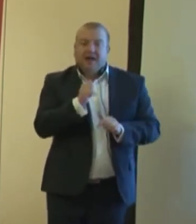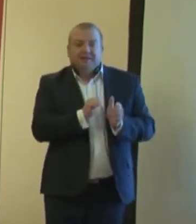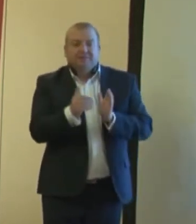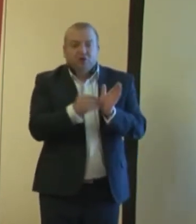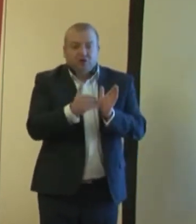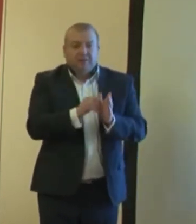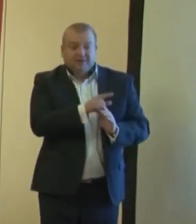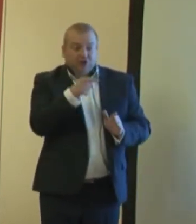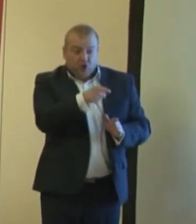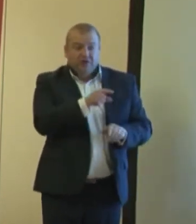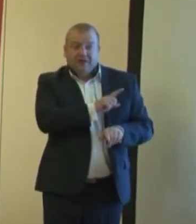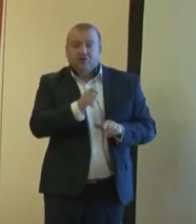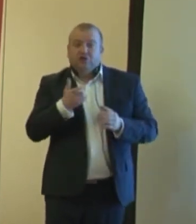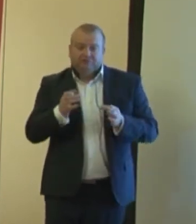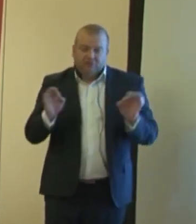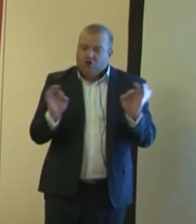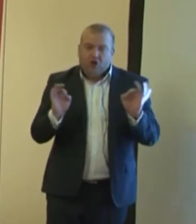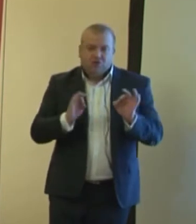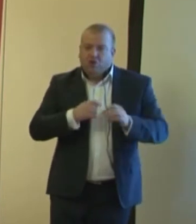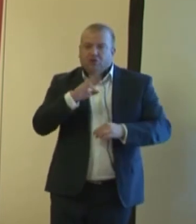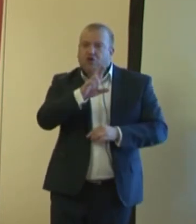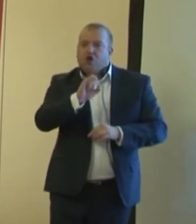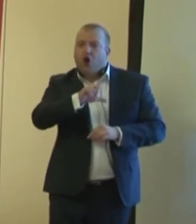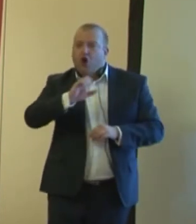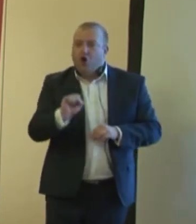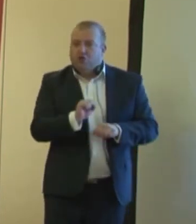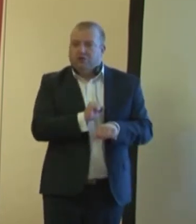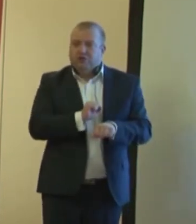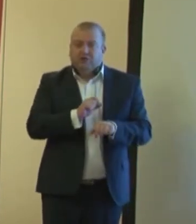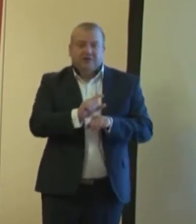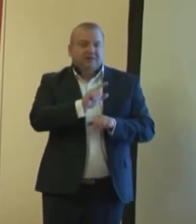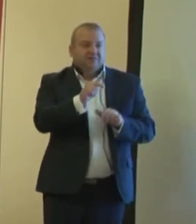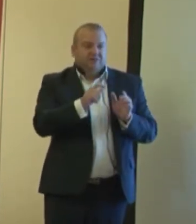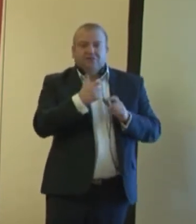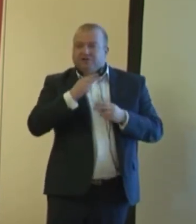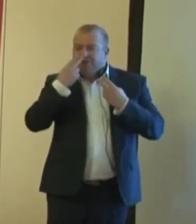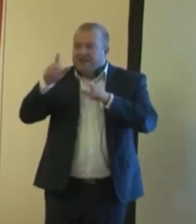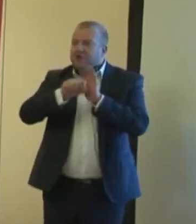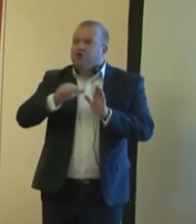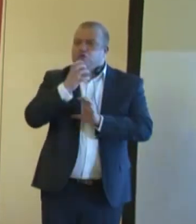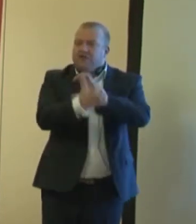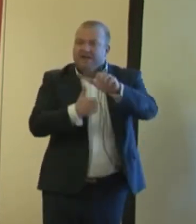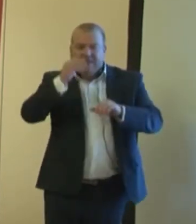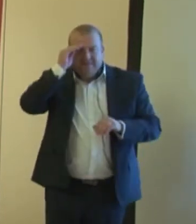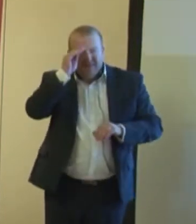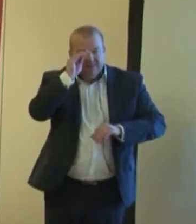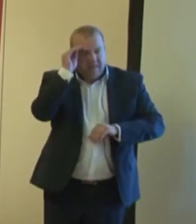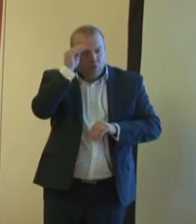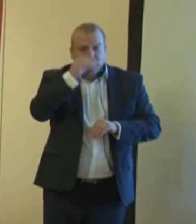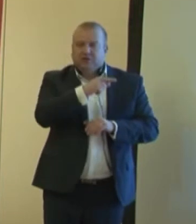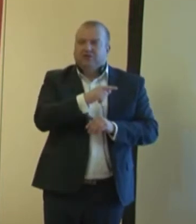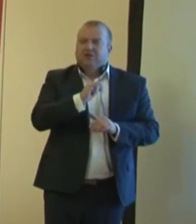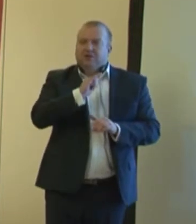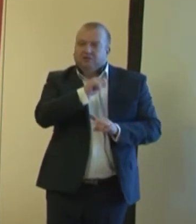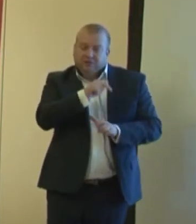Stąd też ogromną rolą, i tu się zwracam do świata nauki, jest to, abyśmy zrealizowali